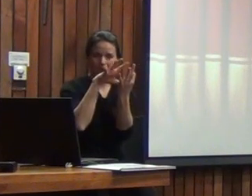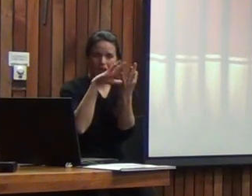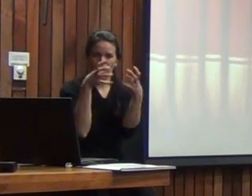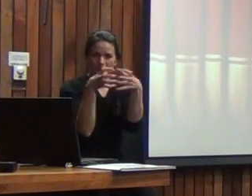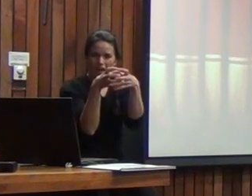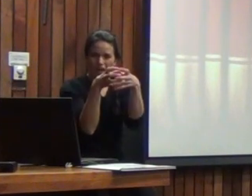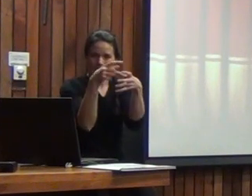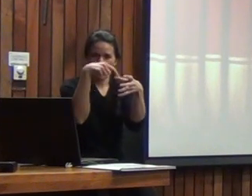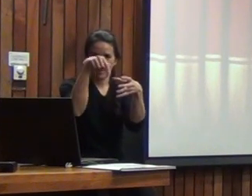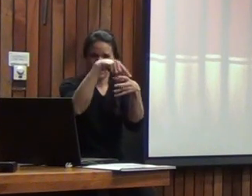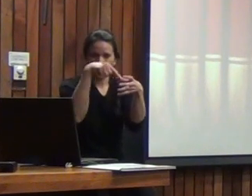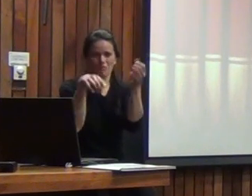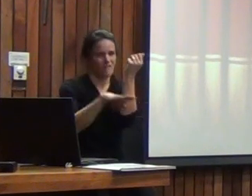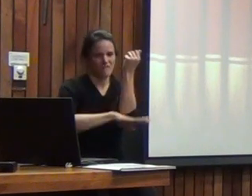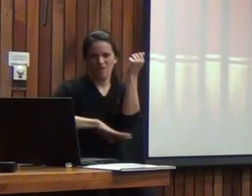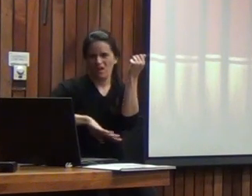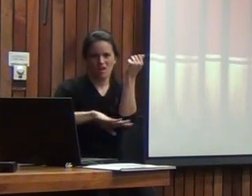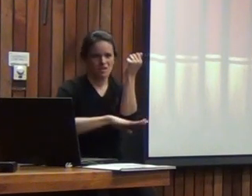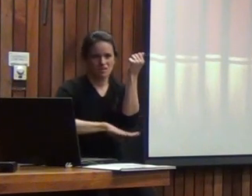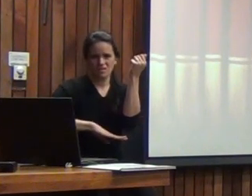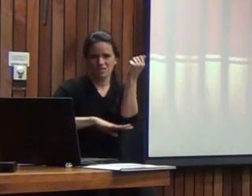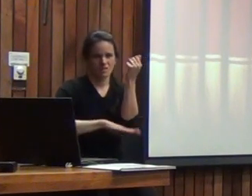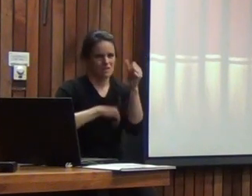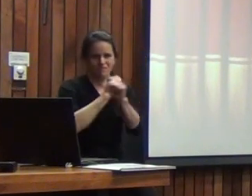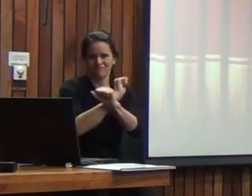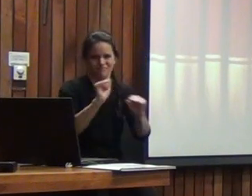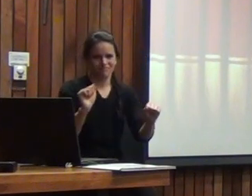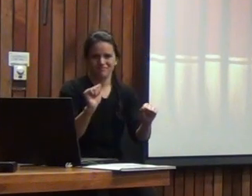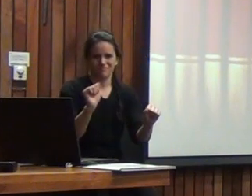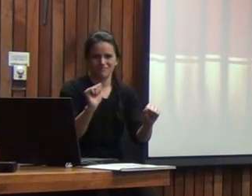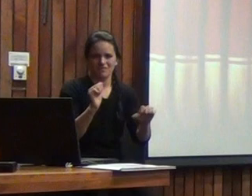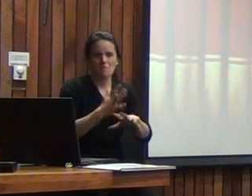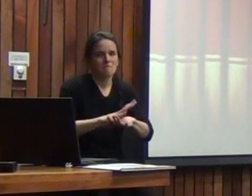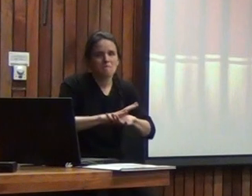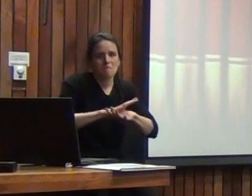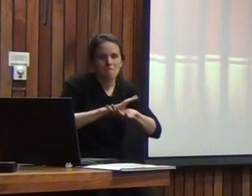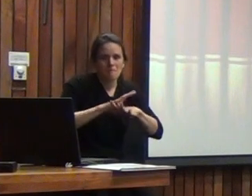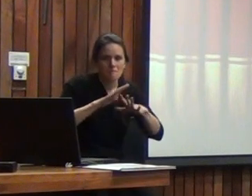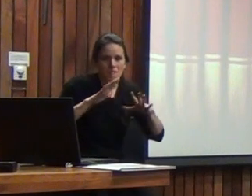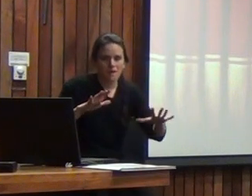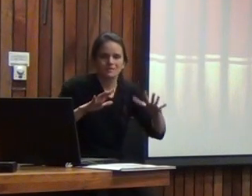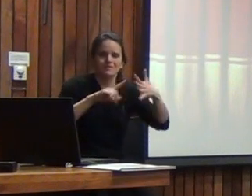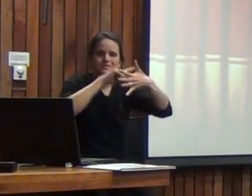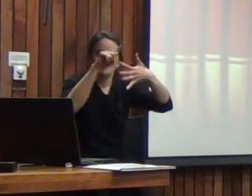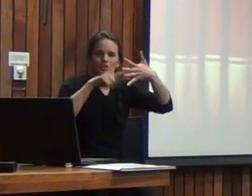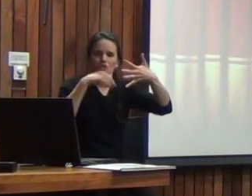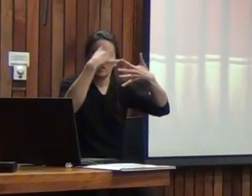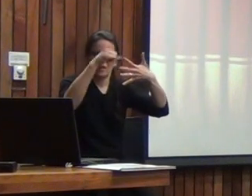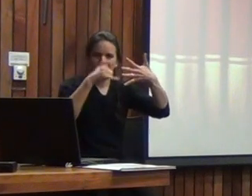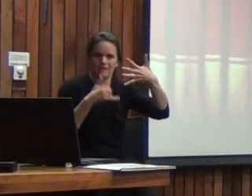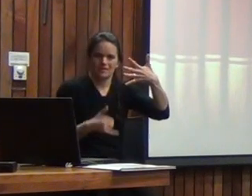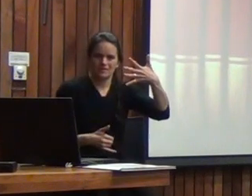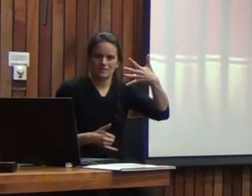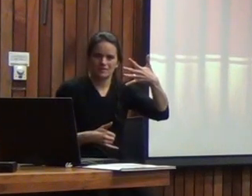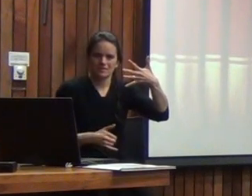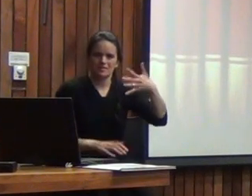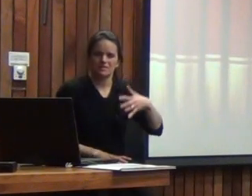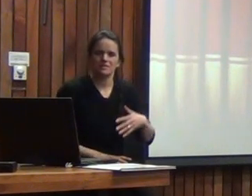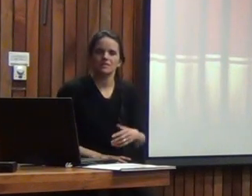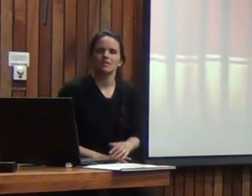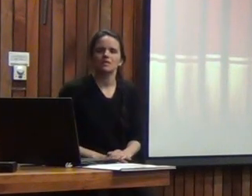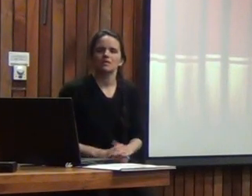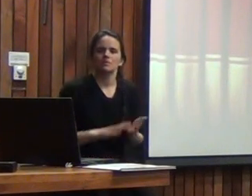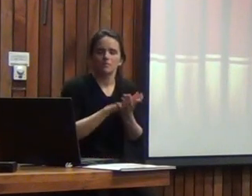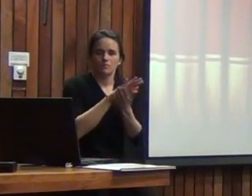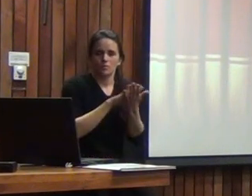demasiado básica para la riqueza que hay detrás de los cinco índices que están cinco índices secundarios